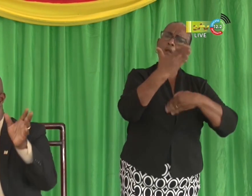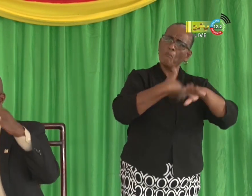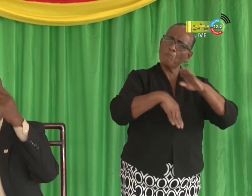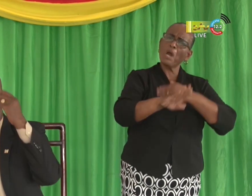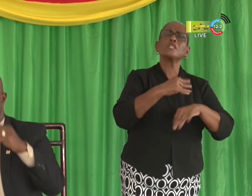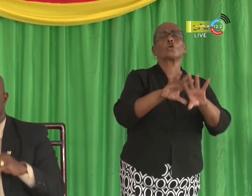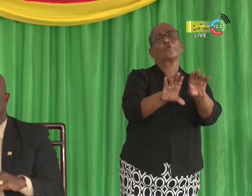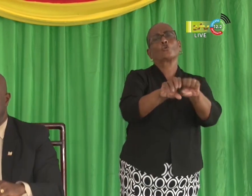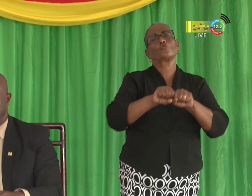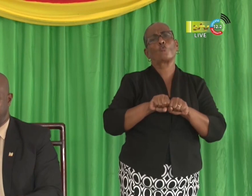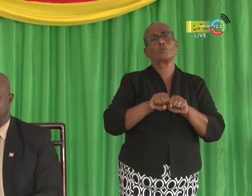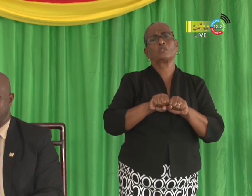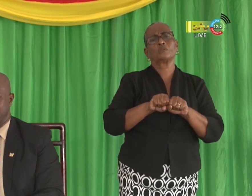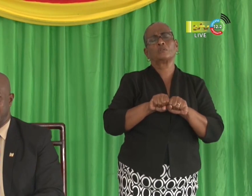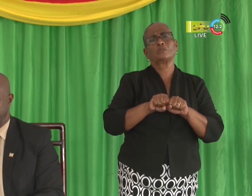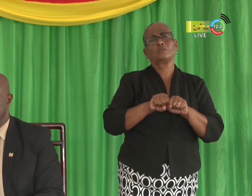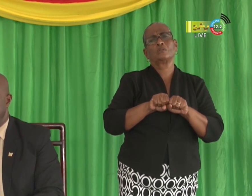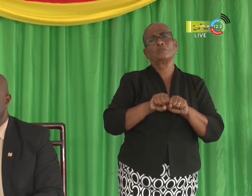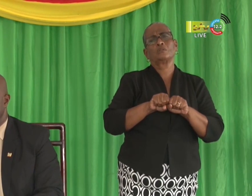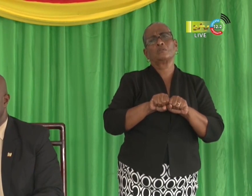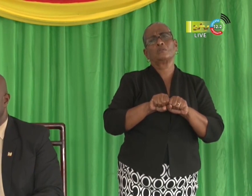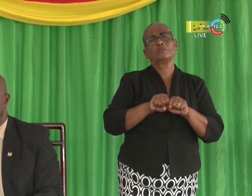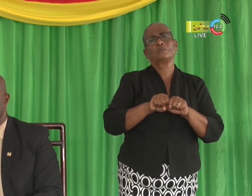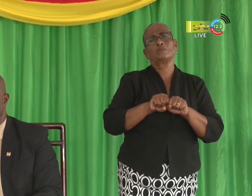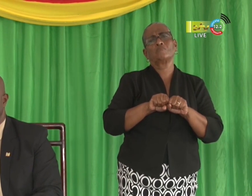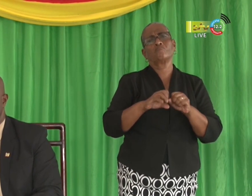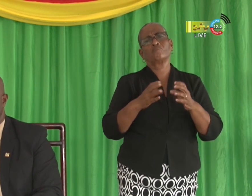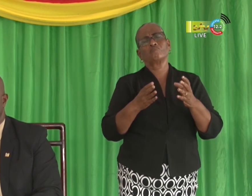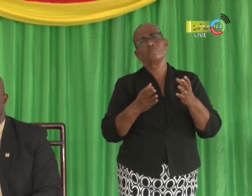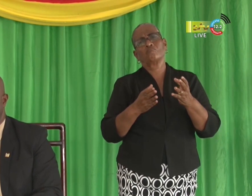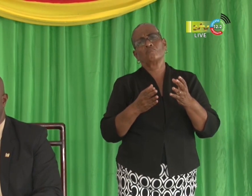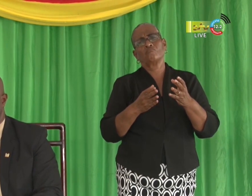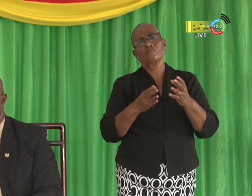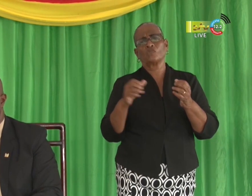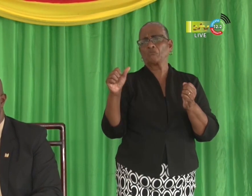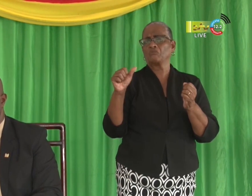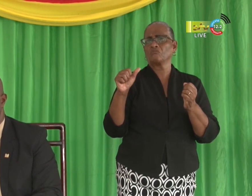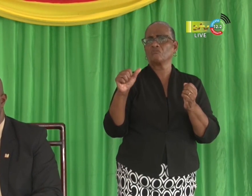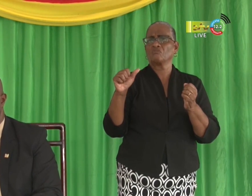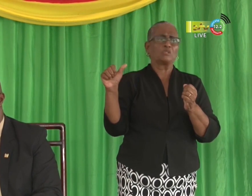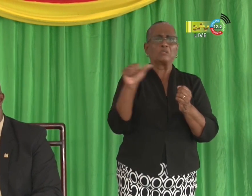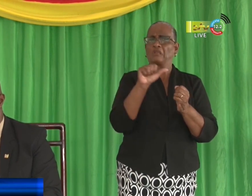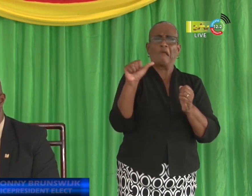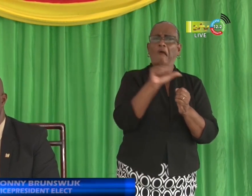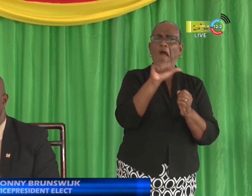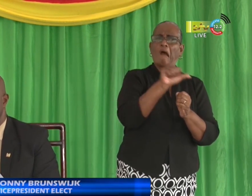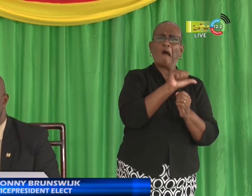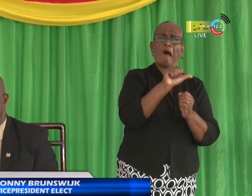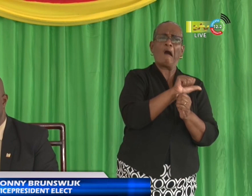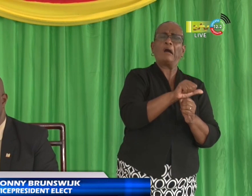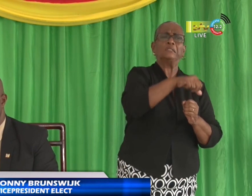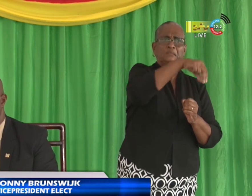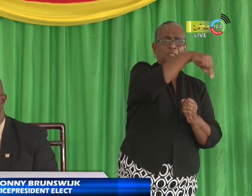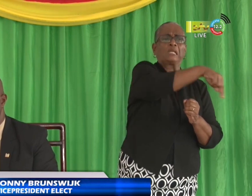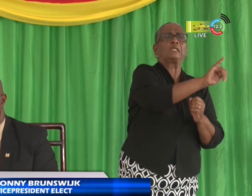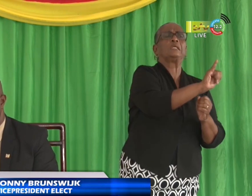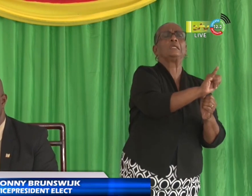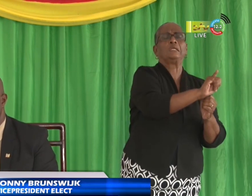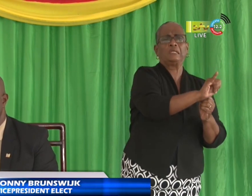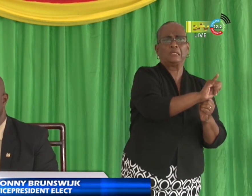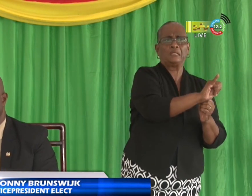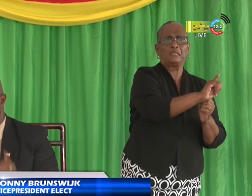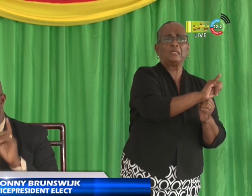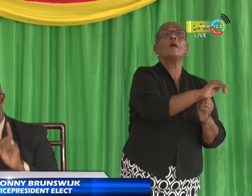werken, niet via het staatsinformatieinstituut, maar dat wij